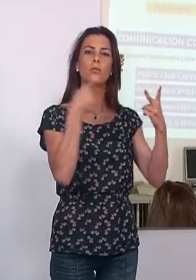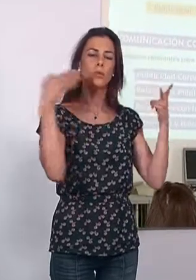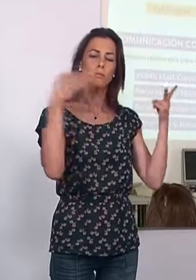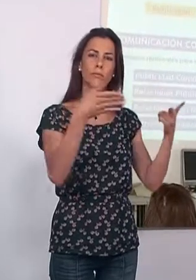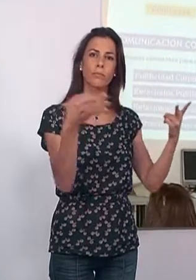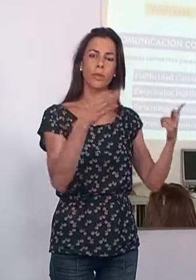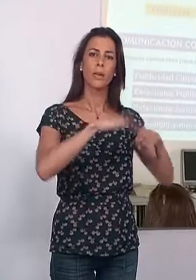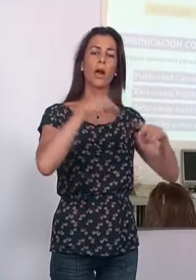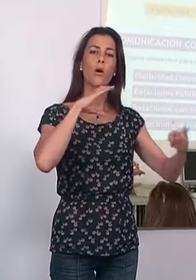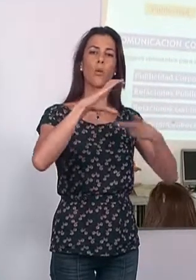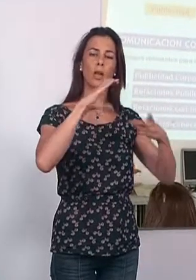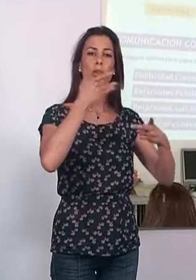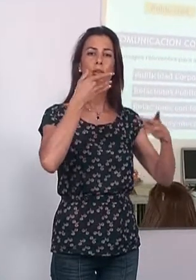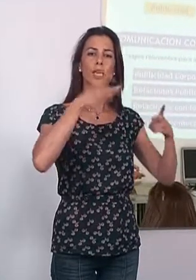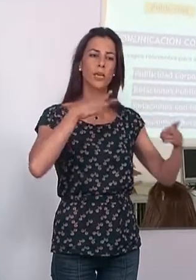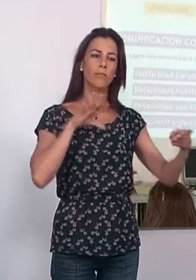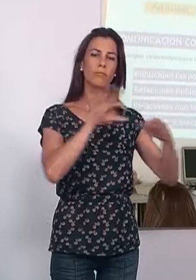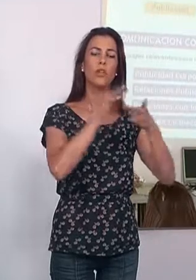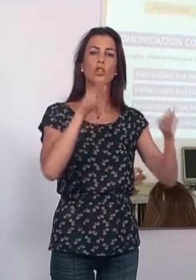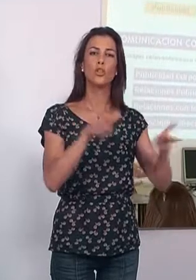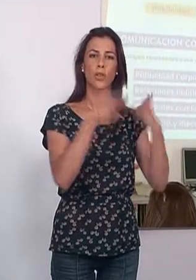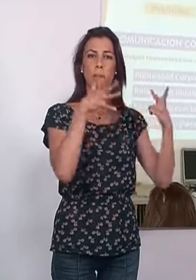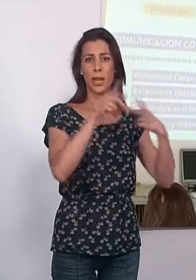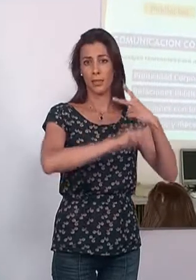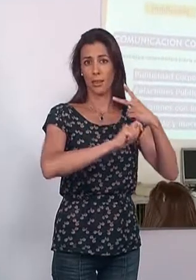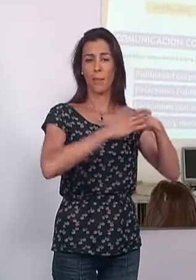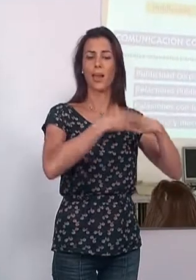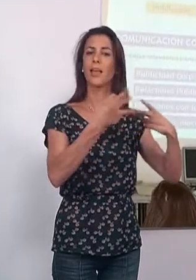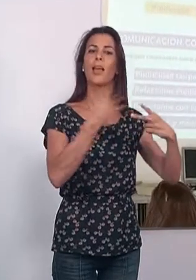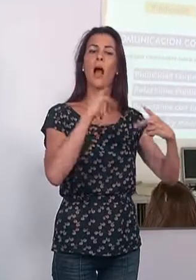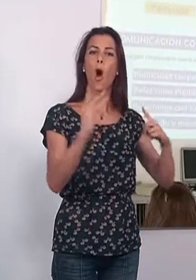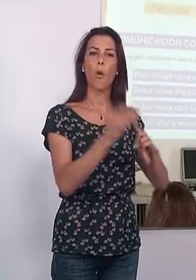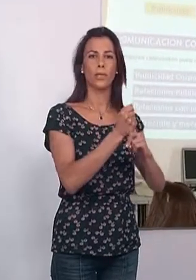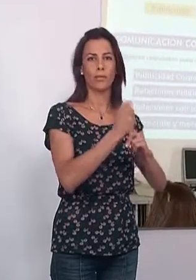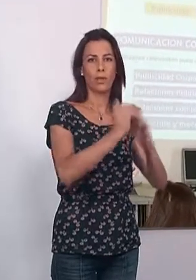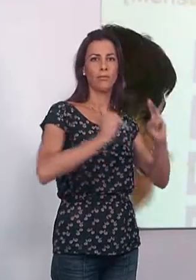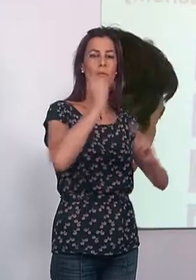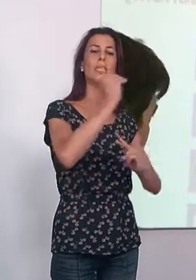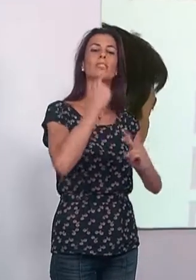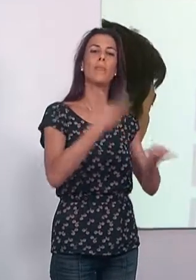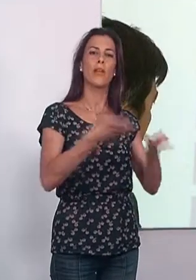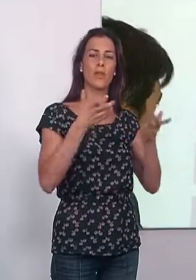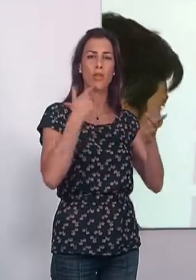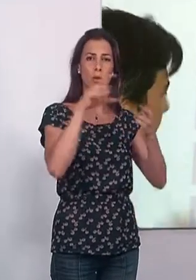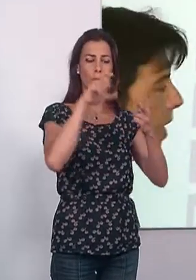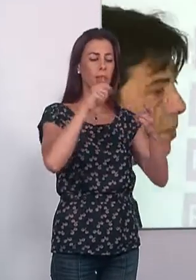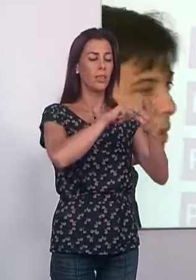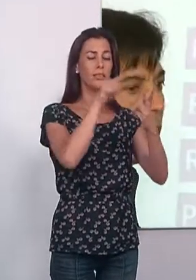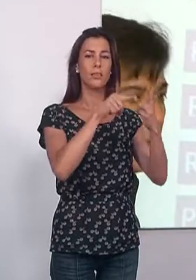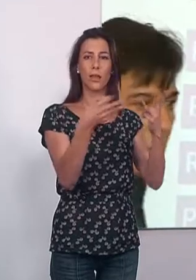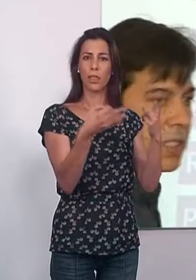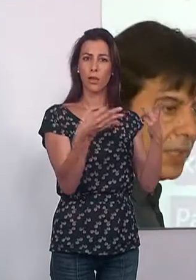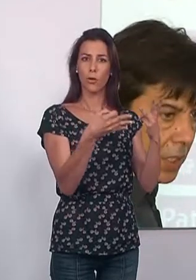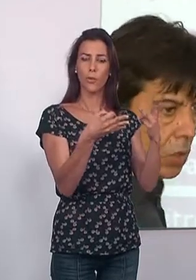referencia a la comunicación con la sociedad como estrategia para aumentar el beneficio de la compañía. Y el tercero de los